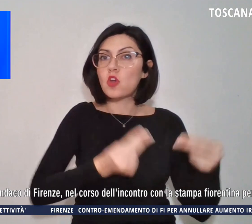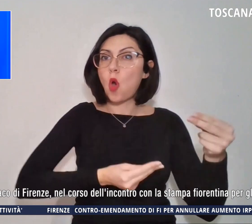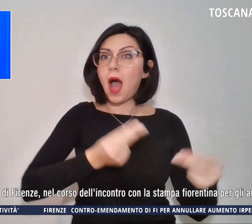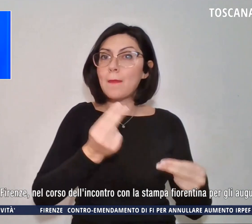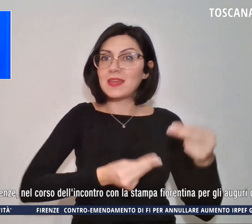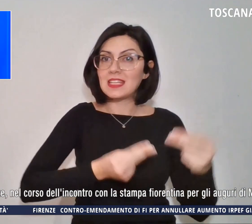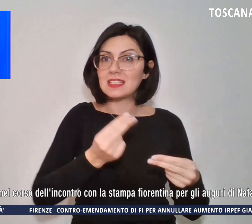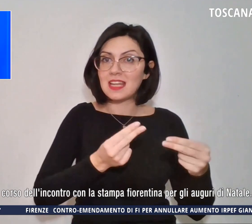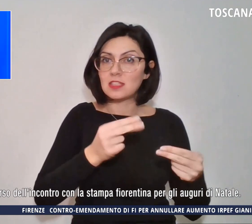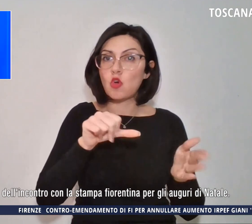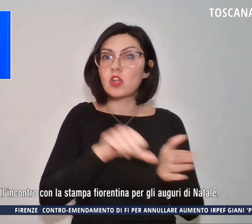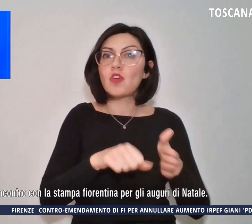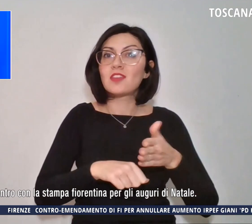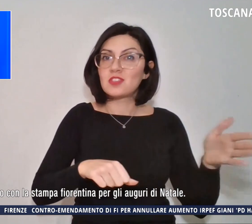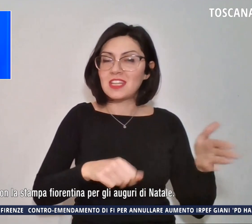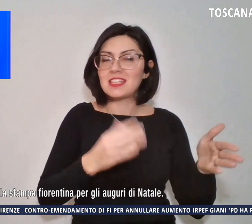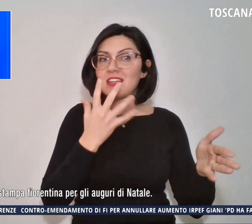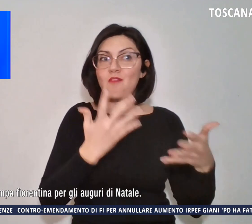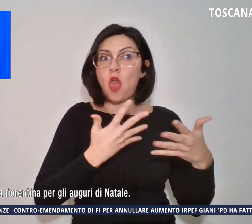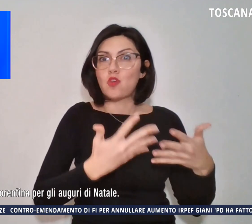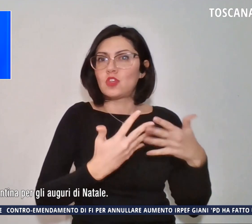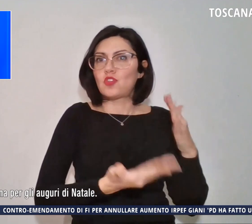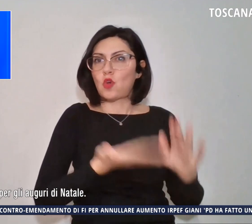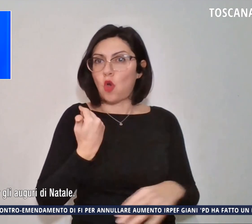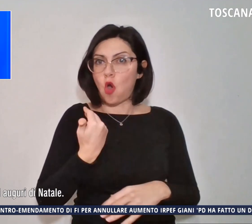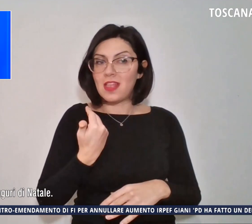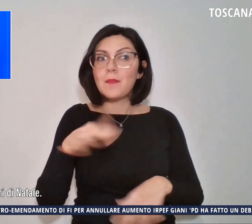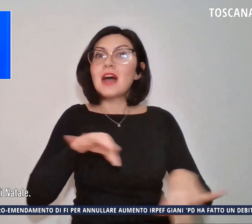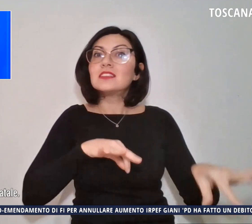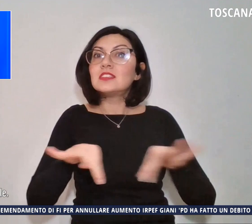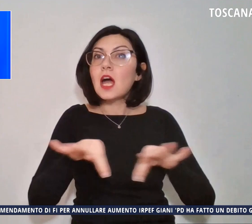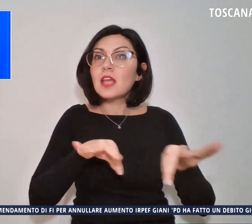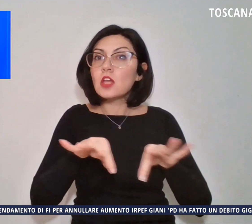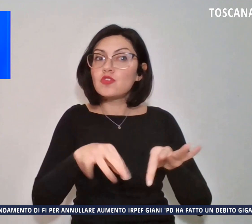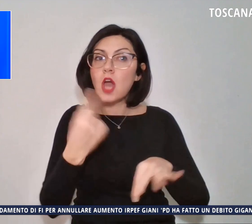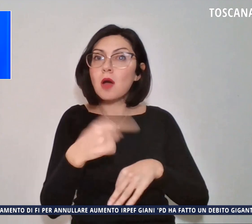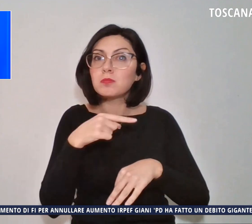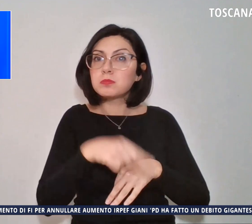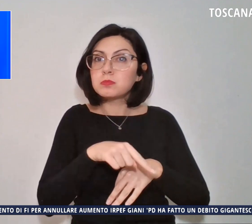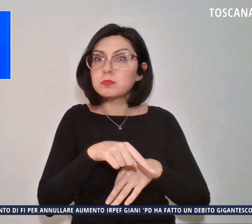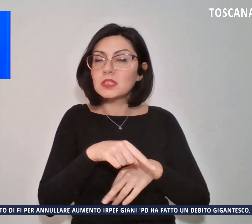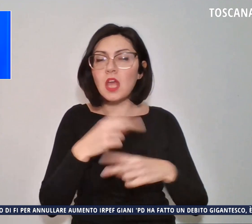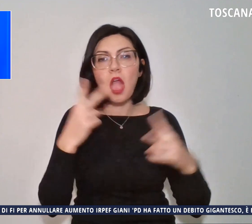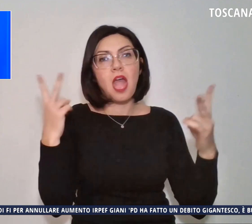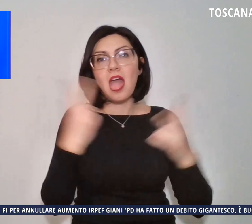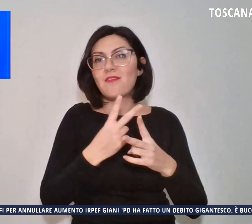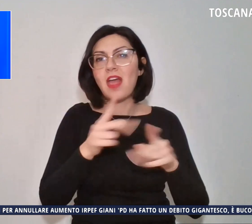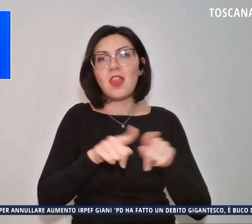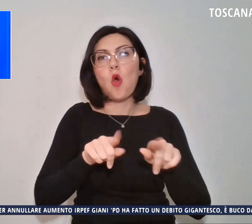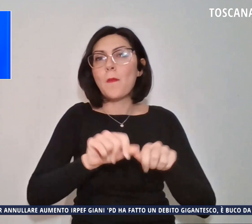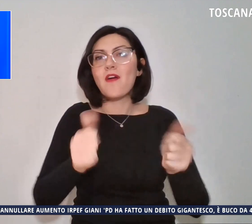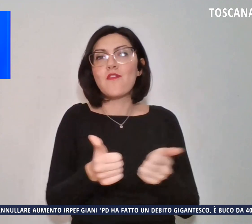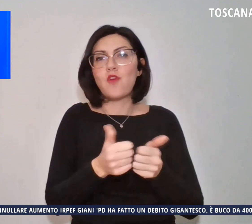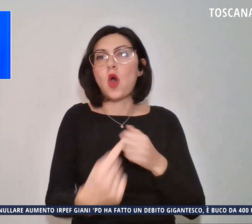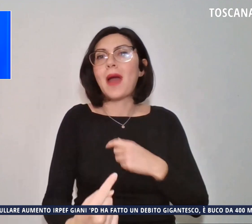di centro-sinistra, ma questa strategia sarà un clamoroso autogol ha detto il primo